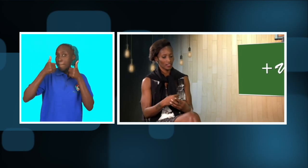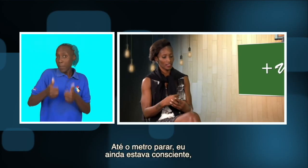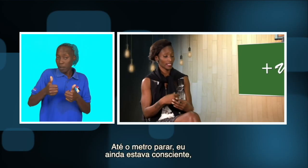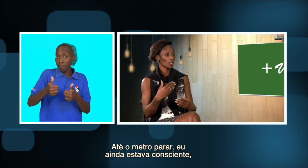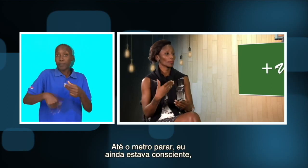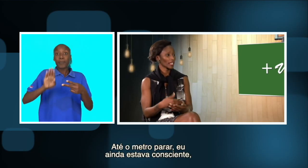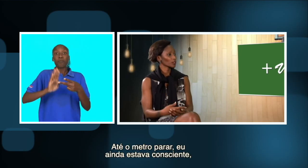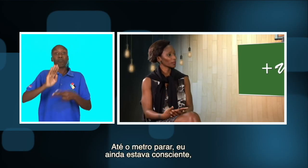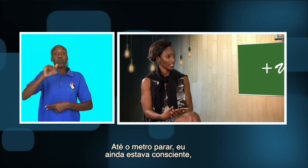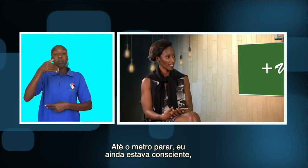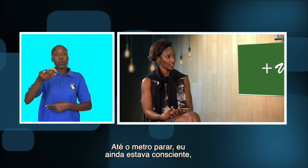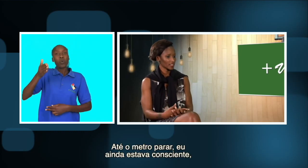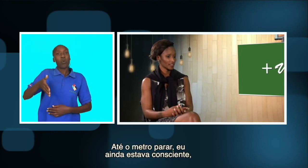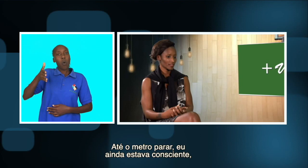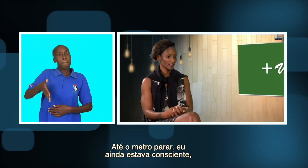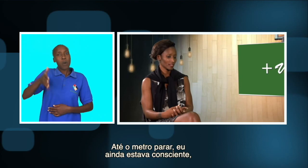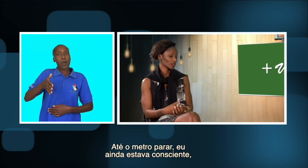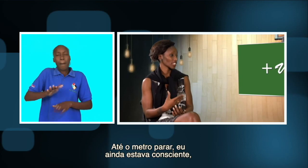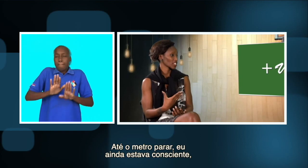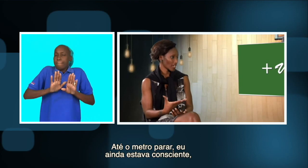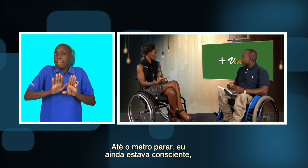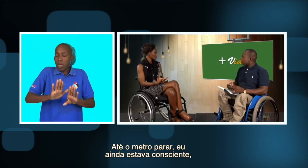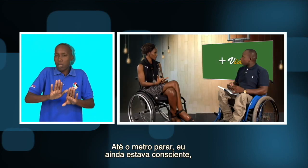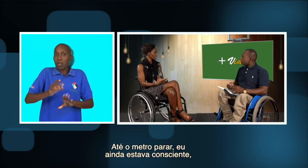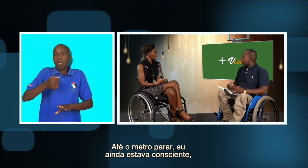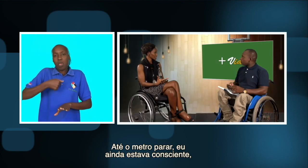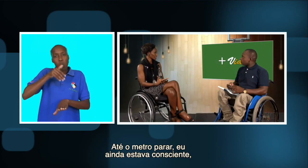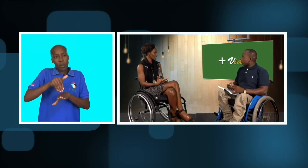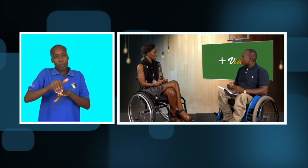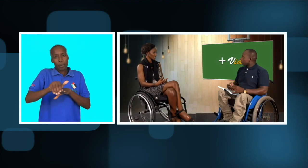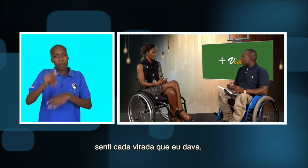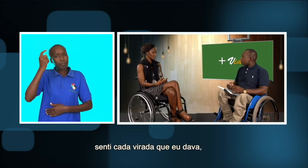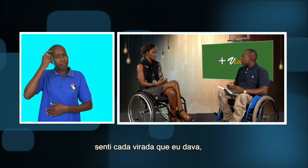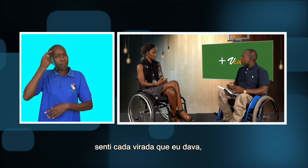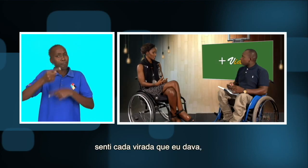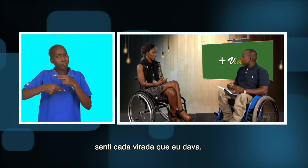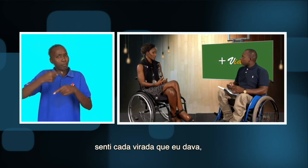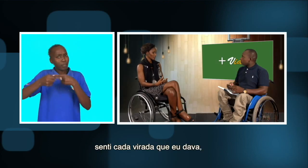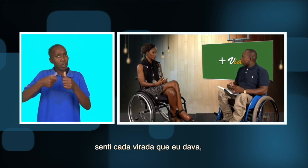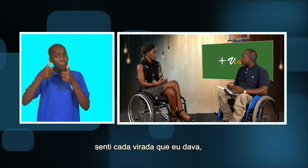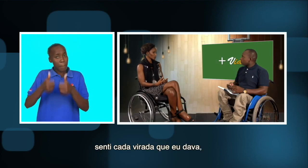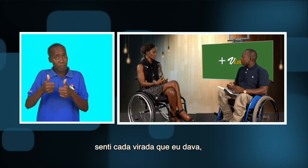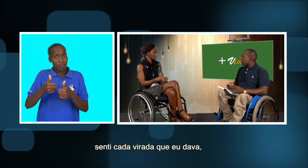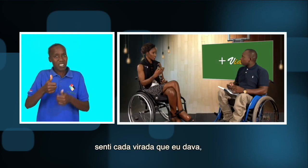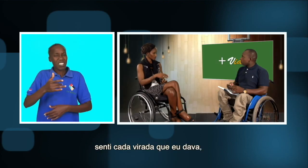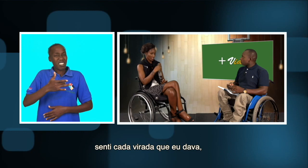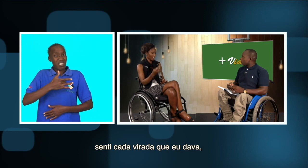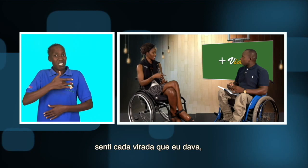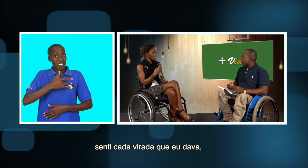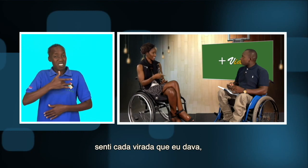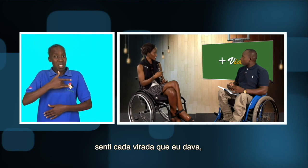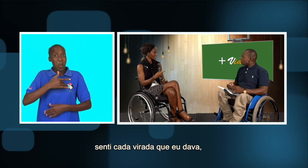até o metro parar, eu ainda estava consciente e pronto, e senti